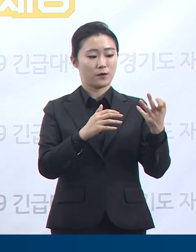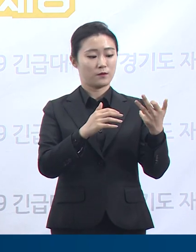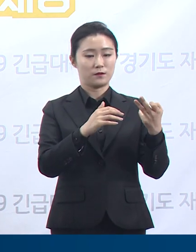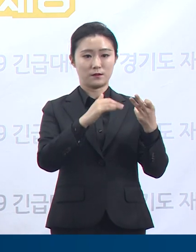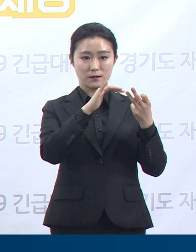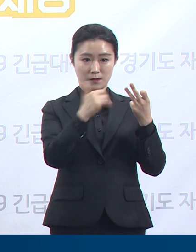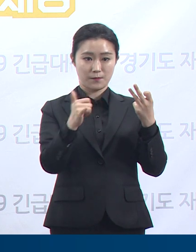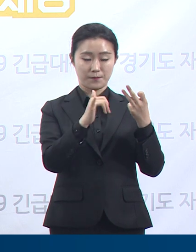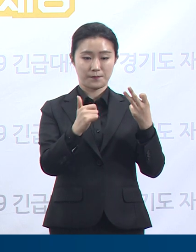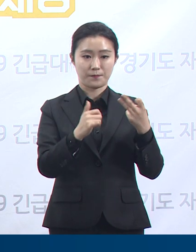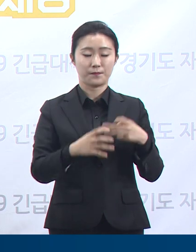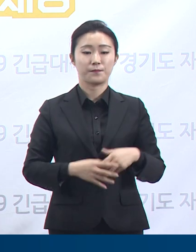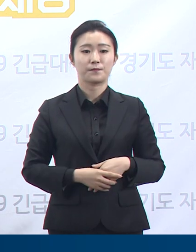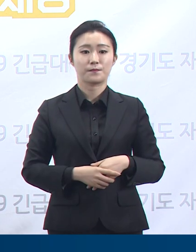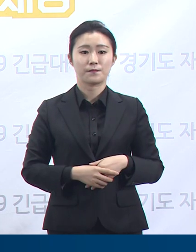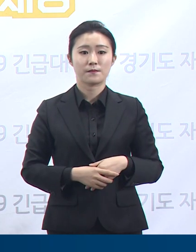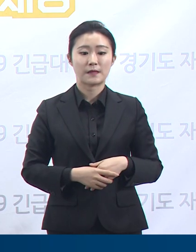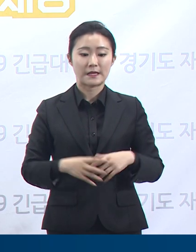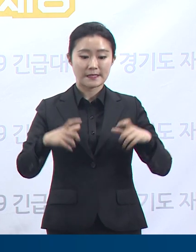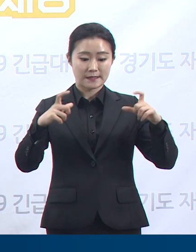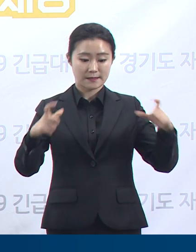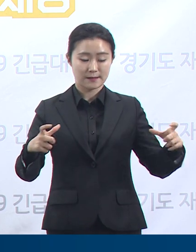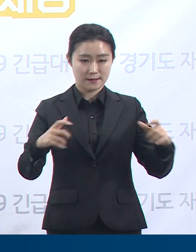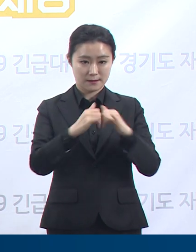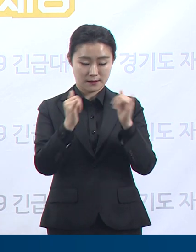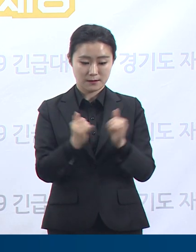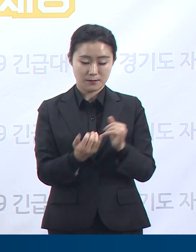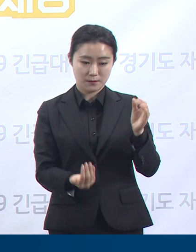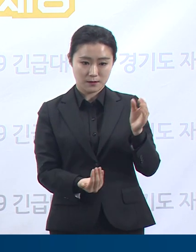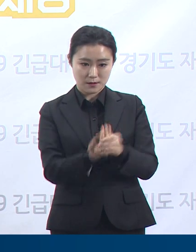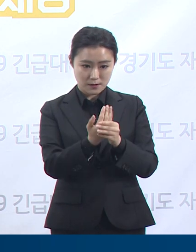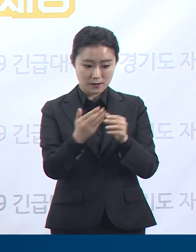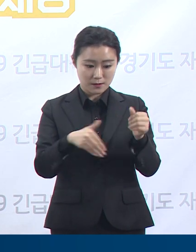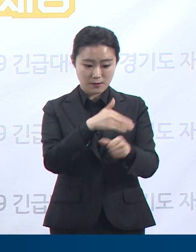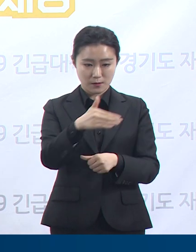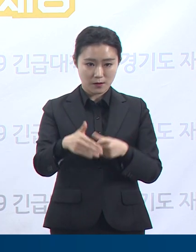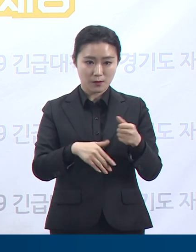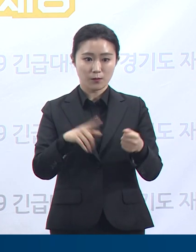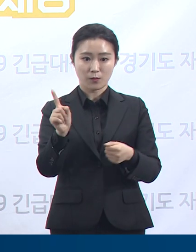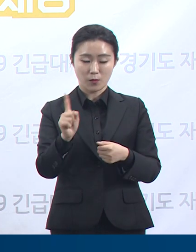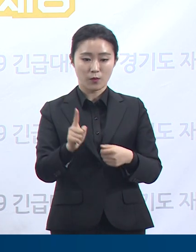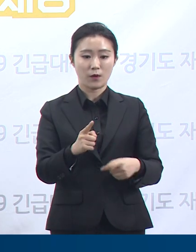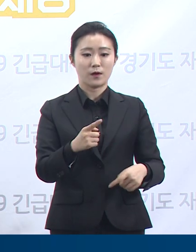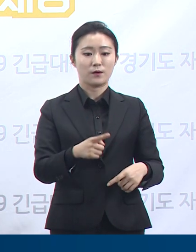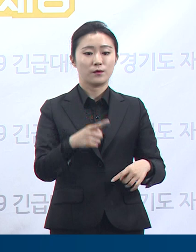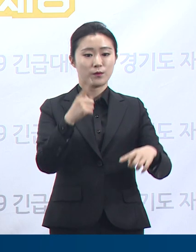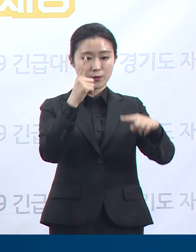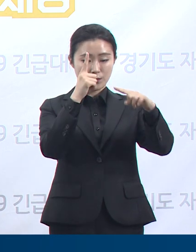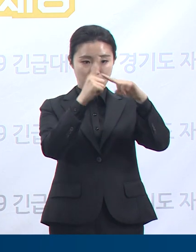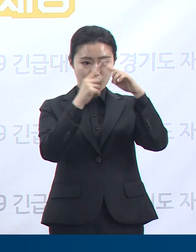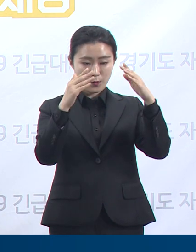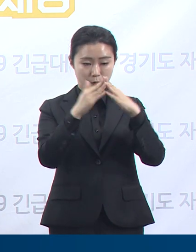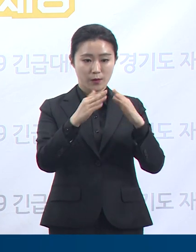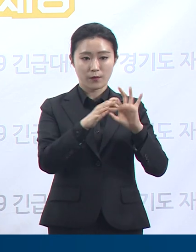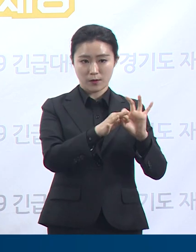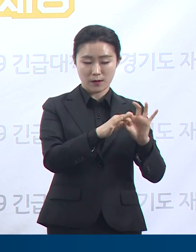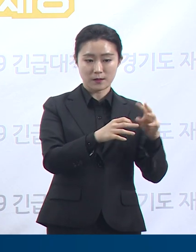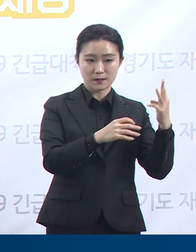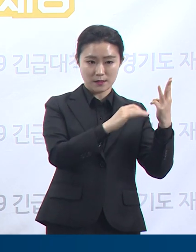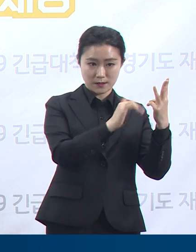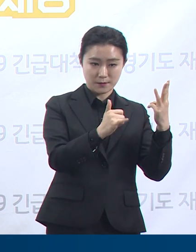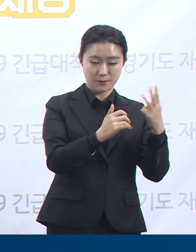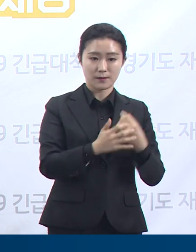2명입니다. 지역사회 발생 유형으로는 수도권 개척교회 관련이 3명, 서울 리치웨이 관련 3명,